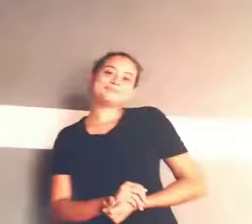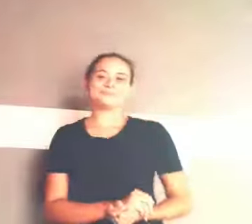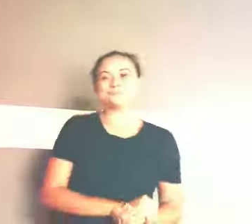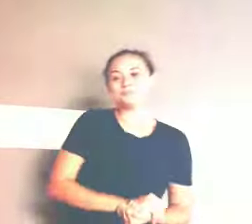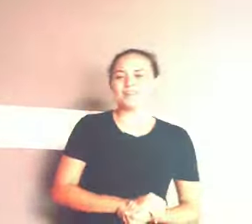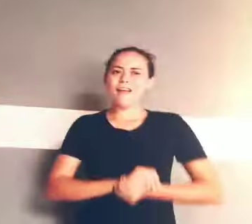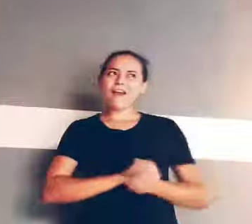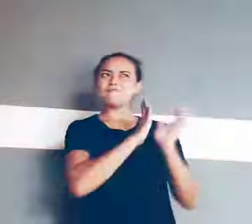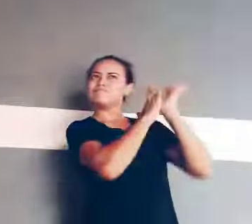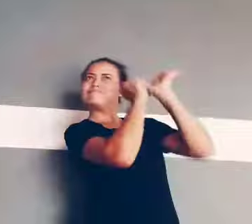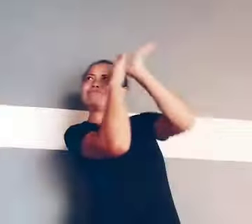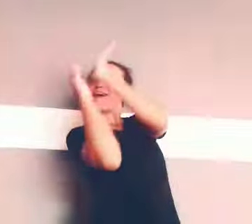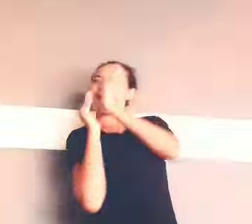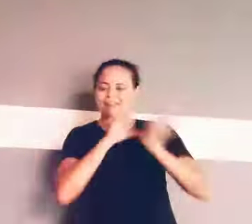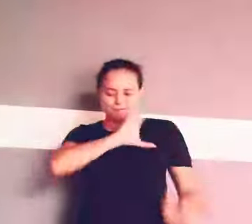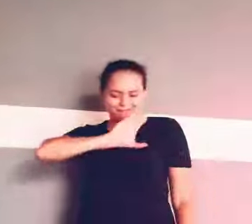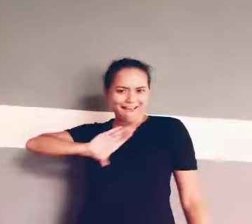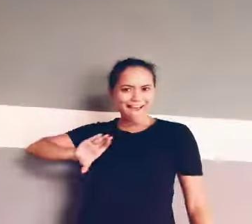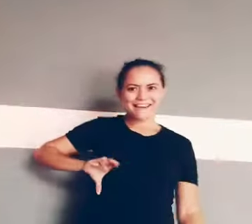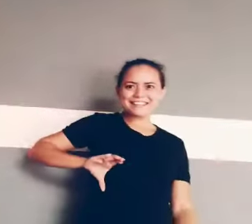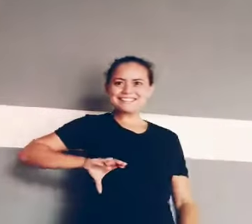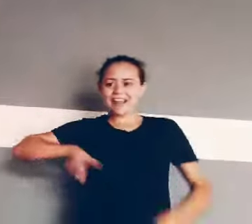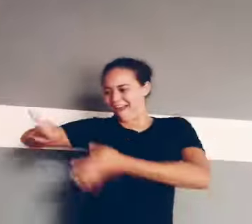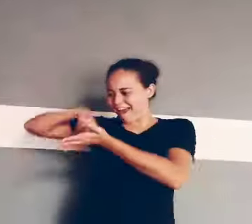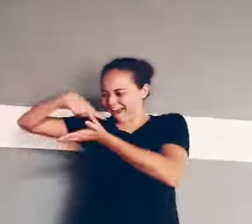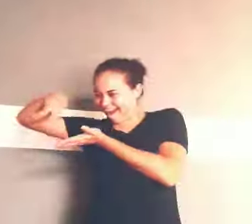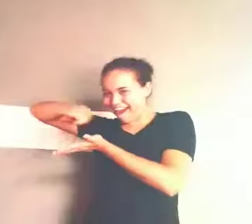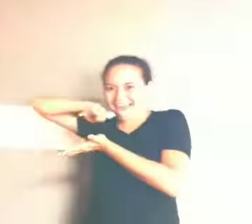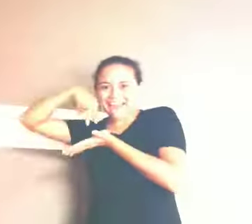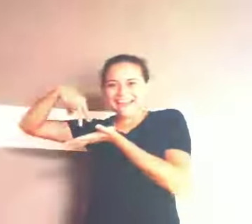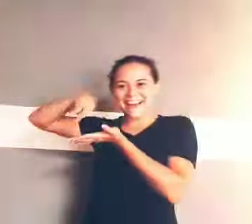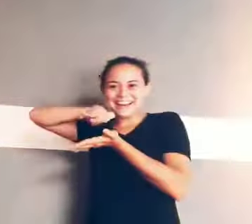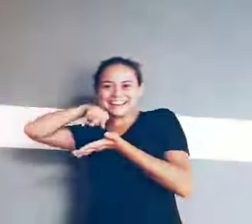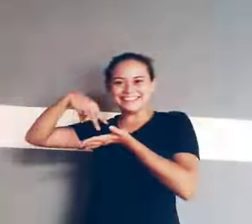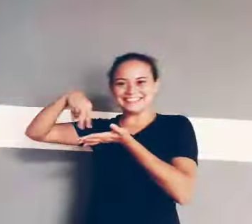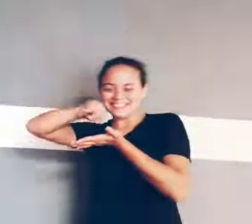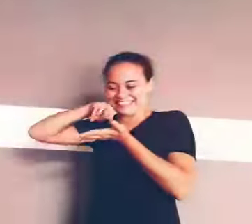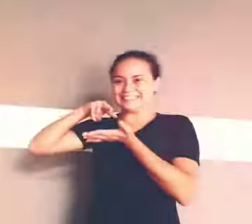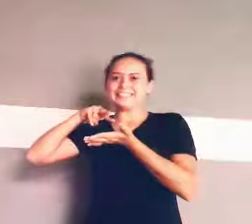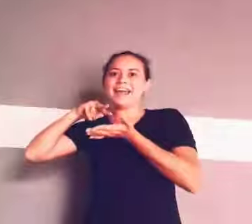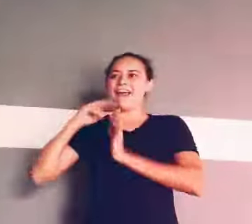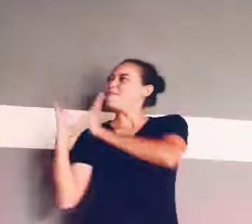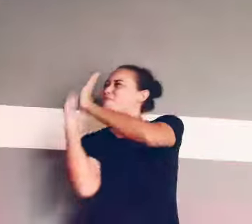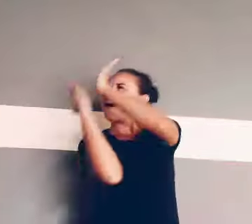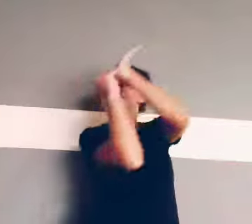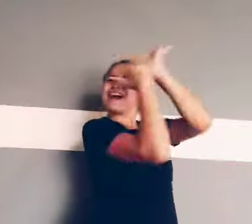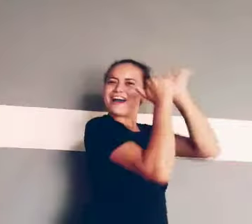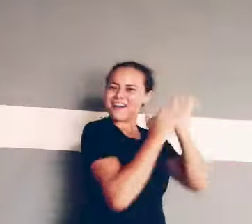Vou louvar a Cristo com minha dança Vou louvar a Cristo com minha voz